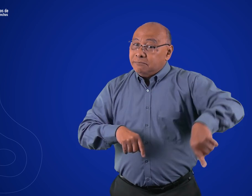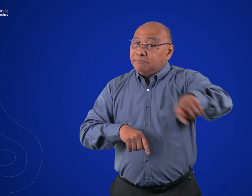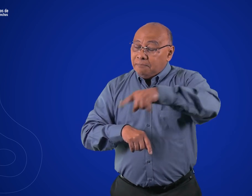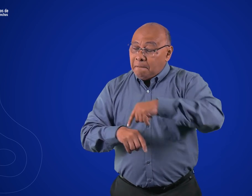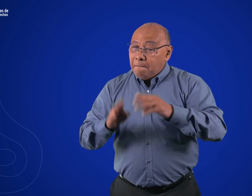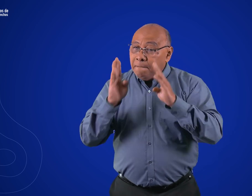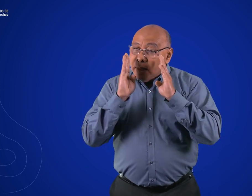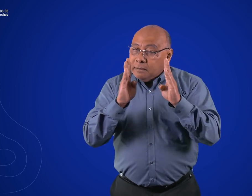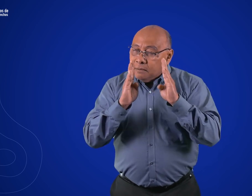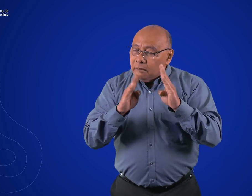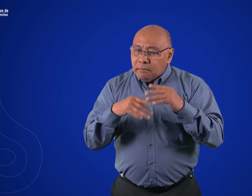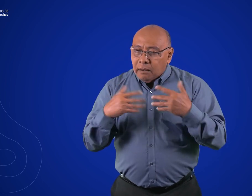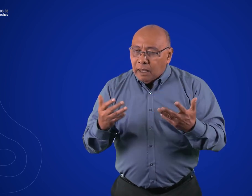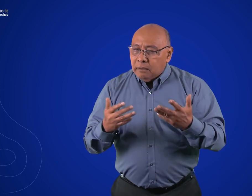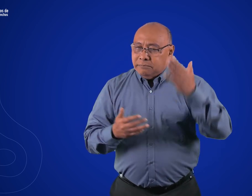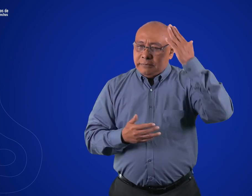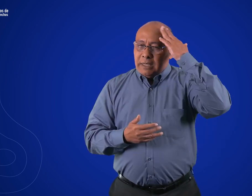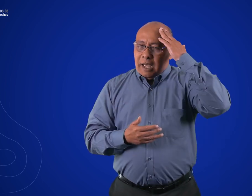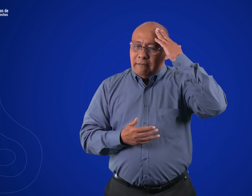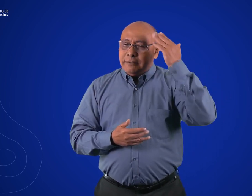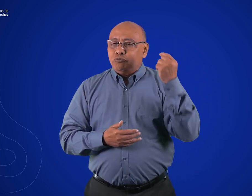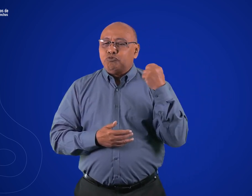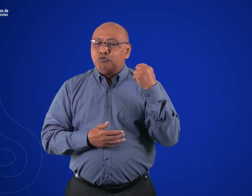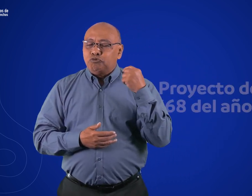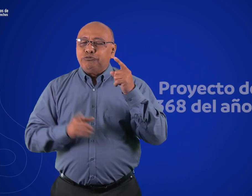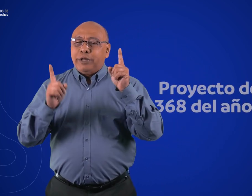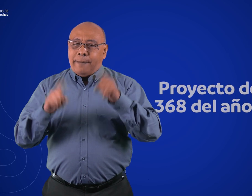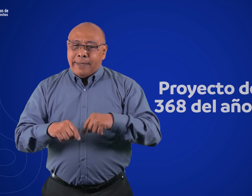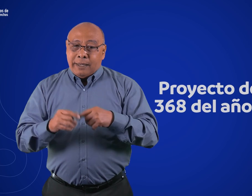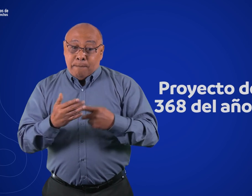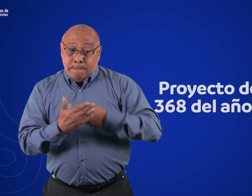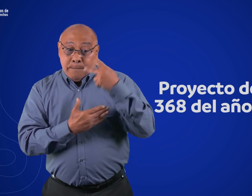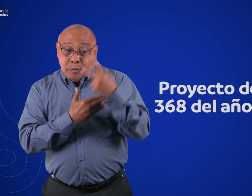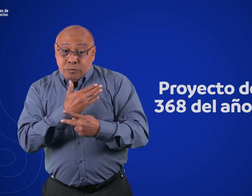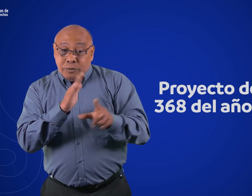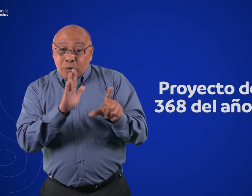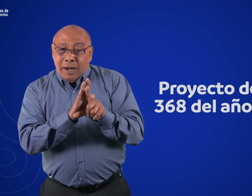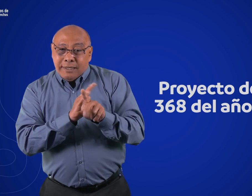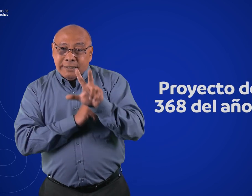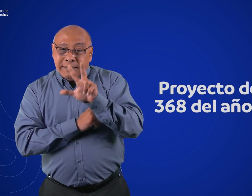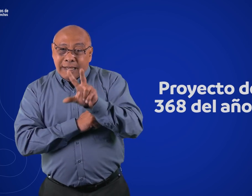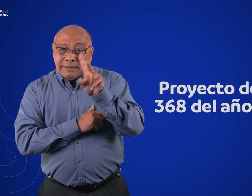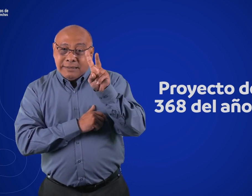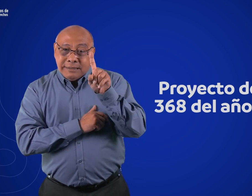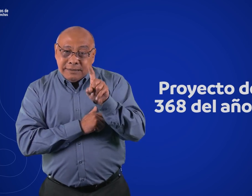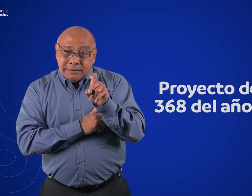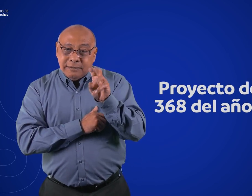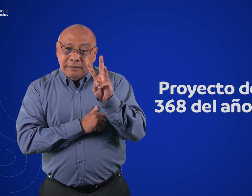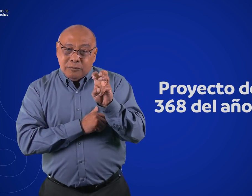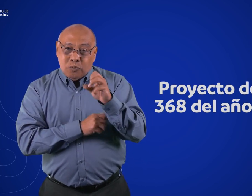Por otro lado, deben estar pendientes. También sabemos que hace poco se aprobó el proyecto de ley 368 del año